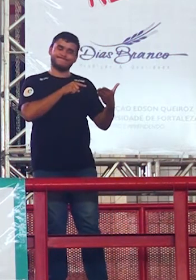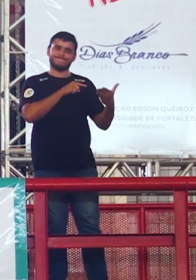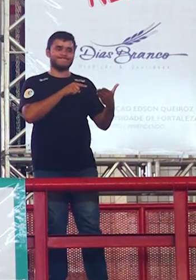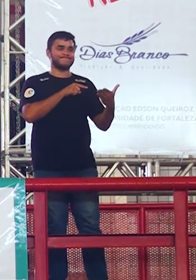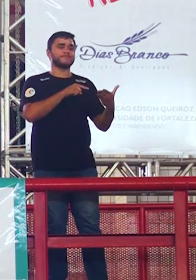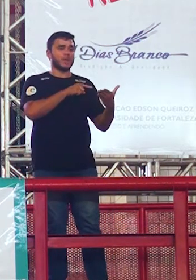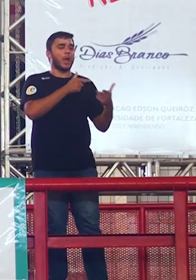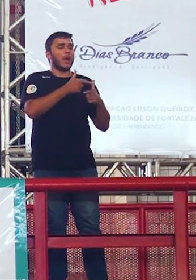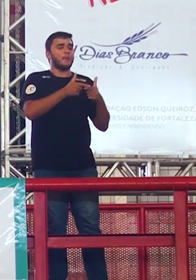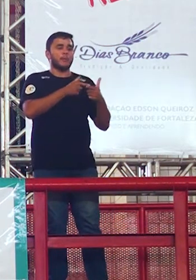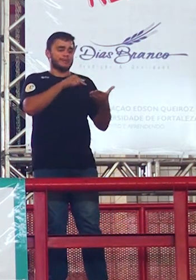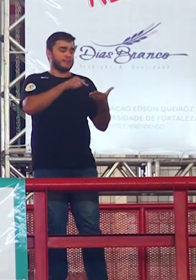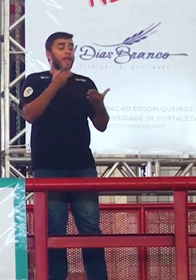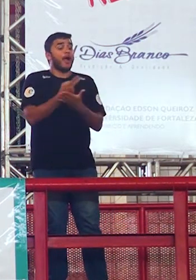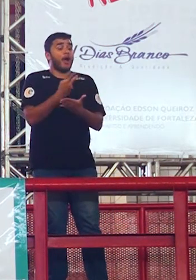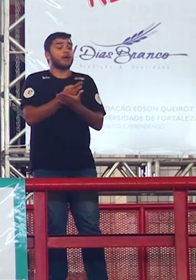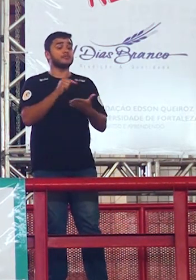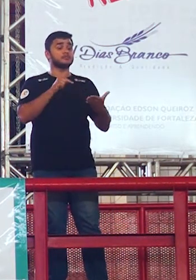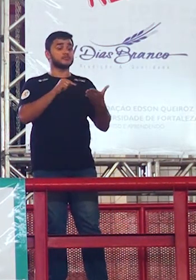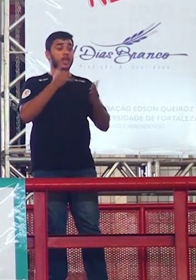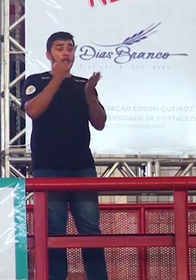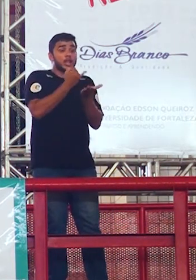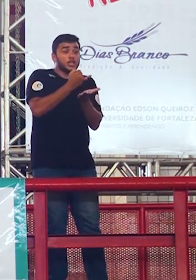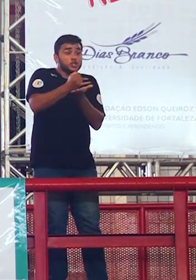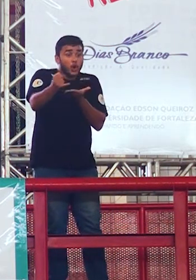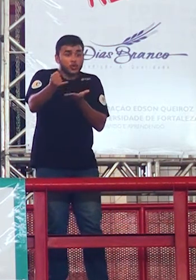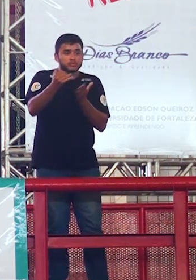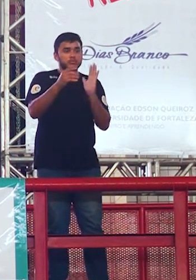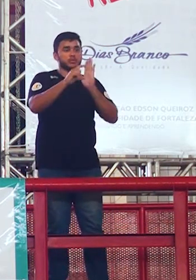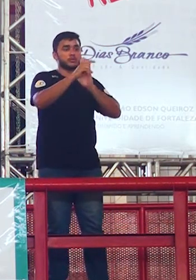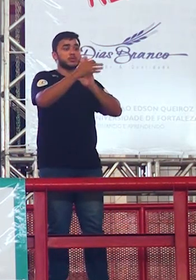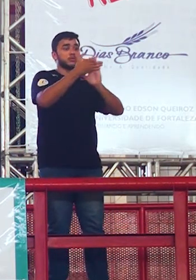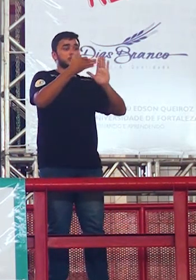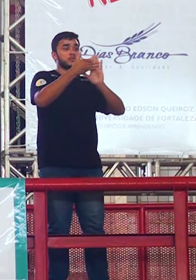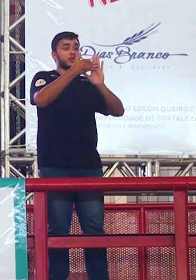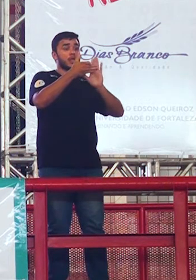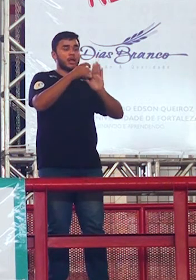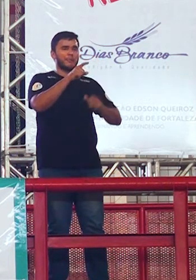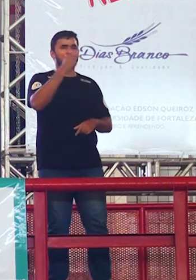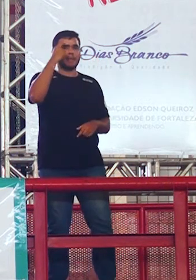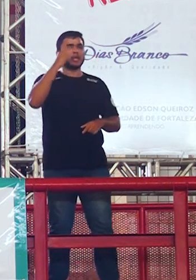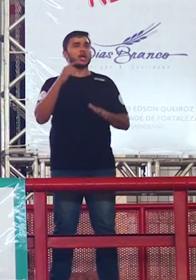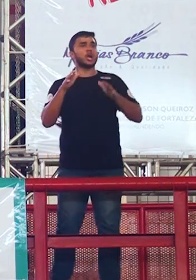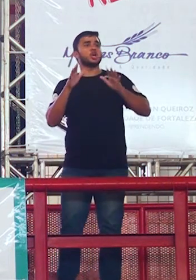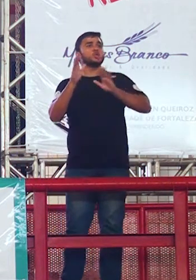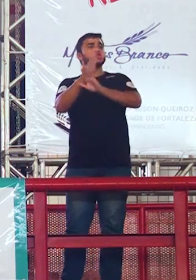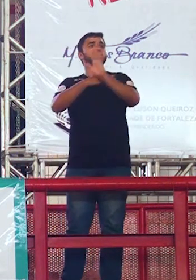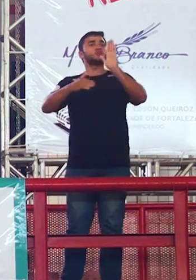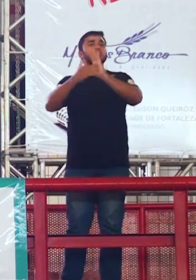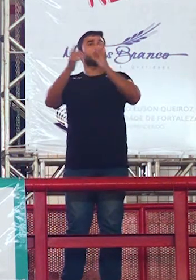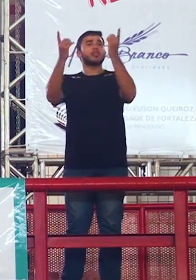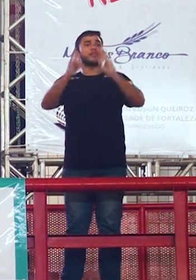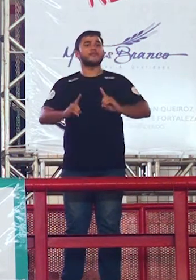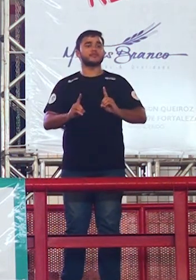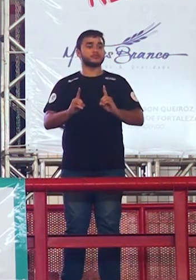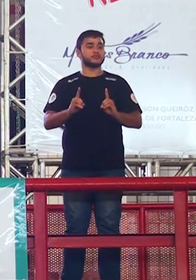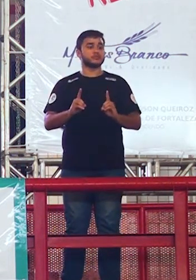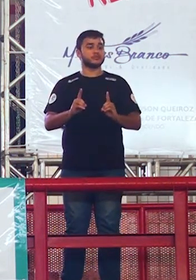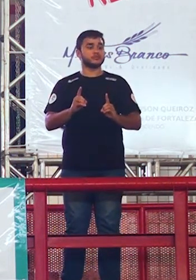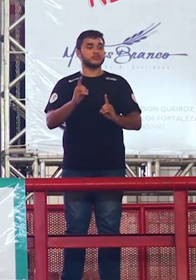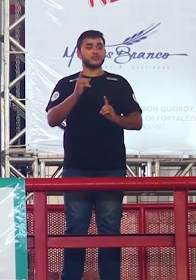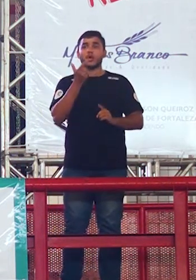começou com problemas porque aí já é um caso de tangenciamento explique professor fuga